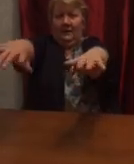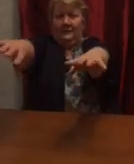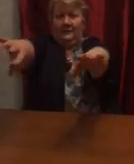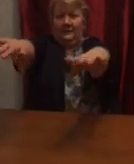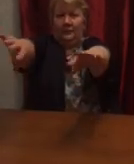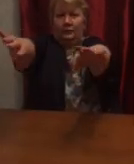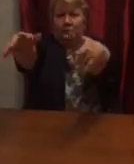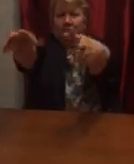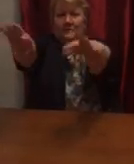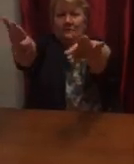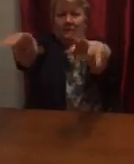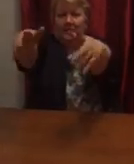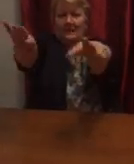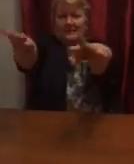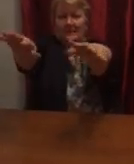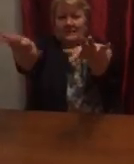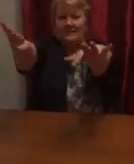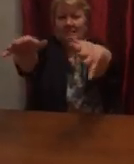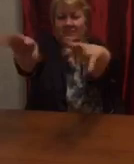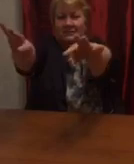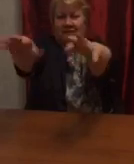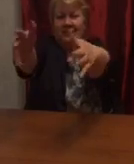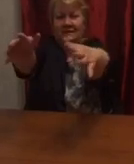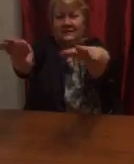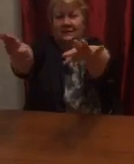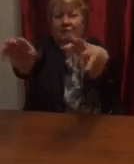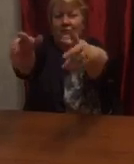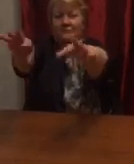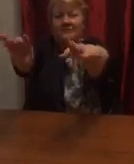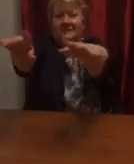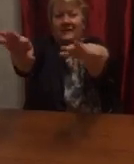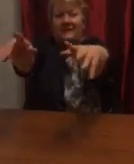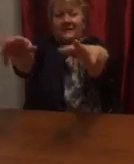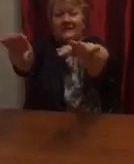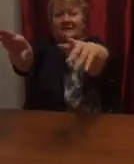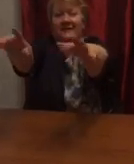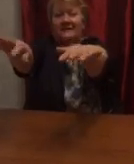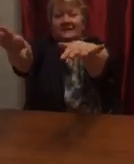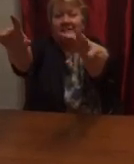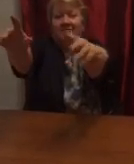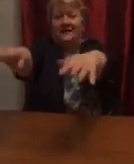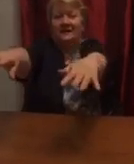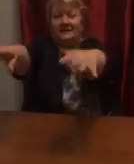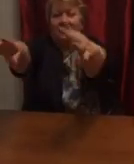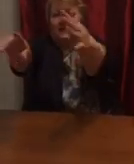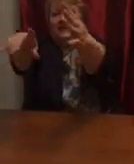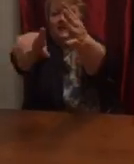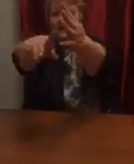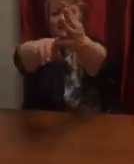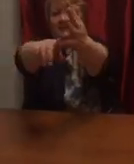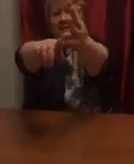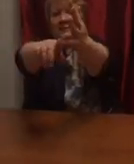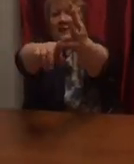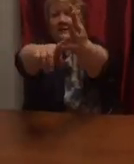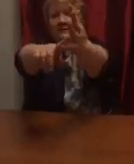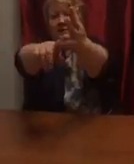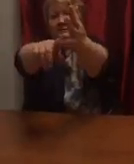Будем пальчики считать. Будем сказки называть. Будем пальчик